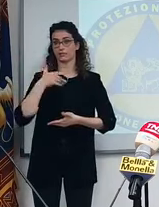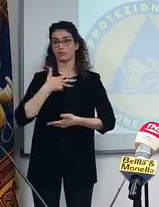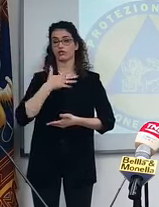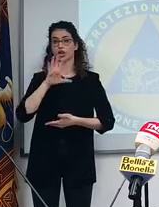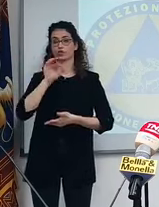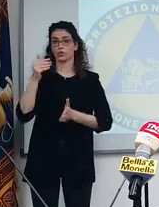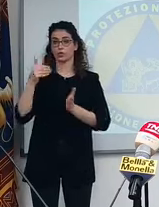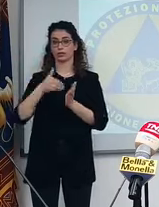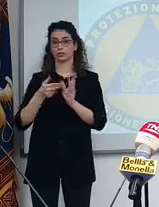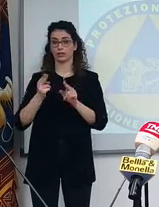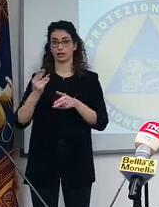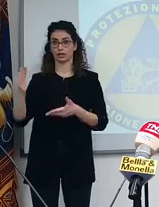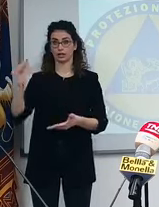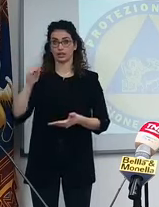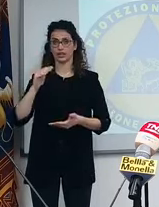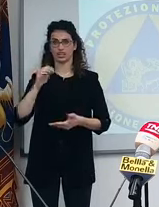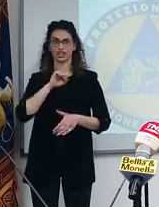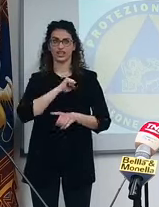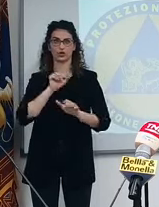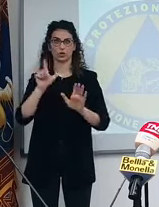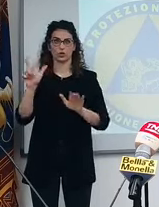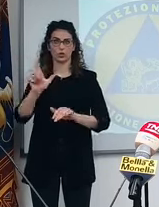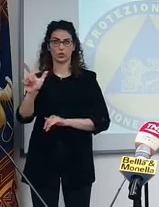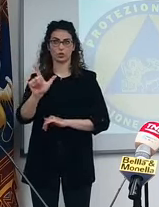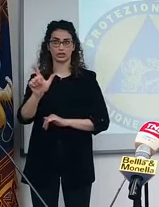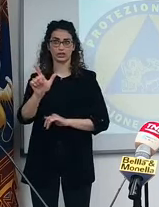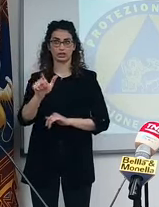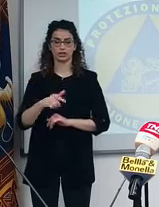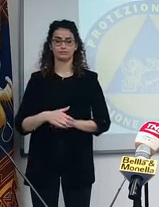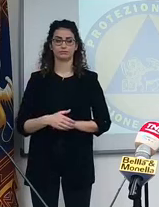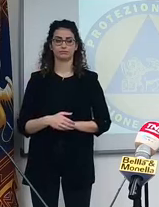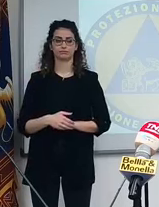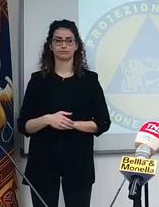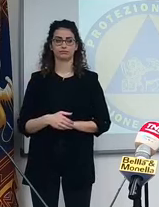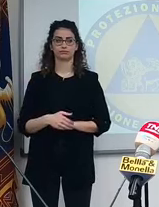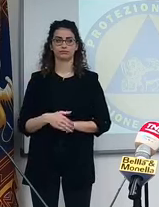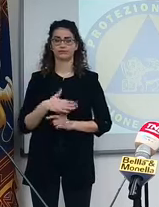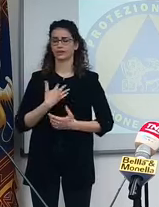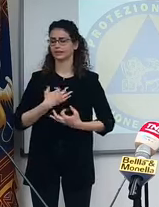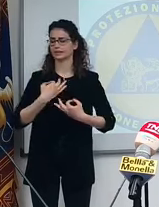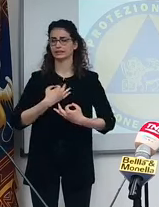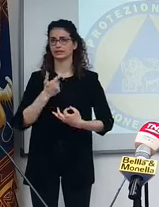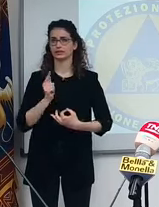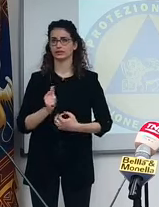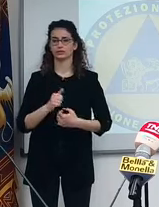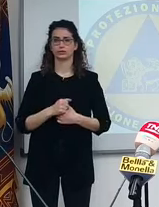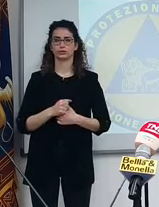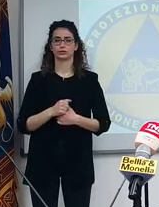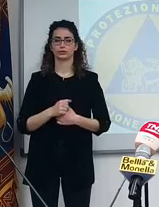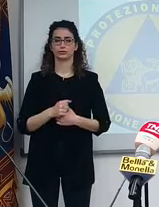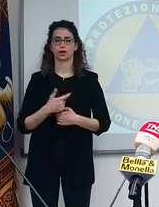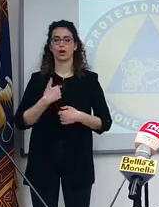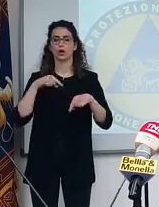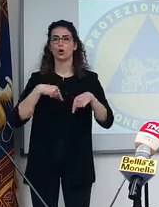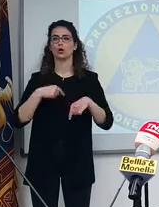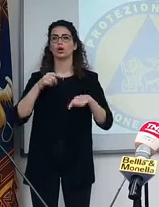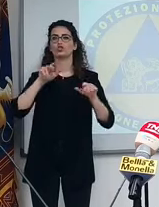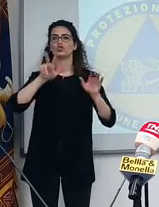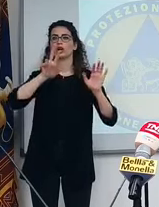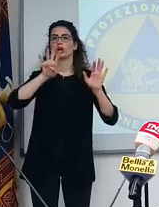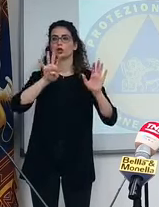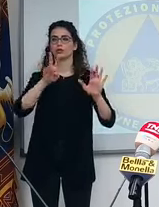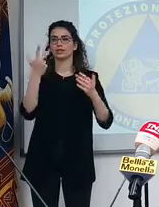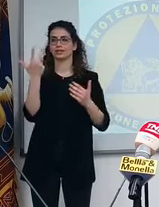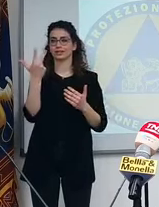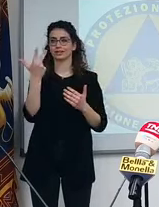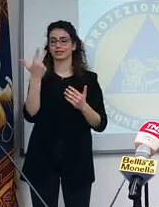.000, forse lunedì, roba del genere. Non so esattamente. Comunque in questo momento ne abbiamo 93.000 magazzino in